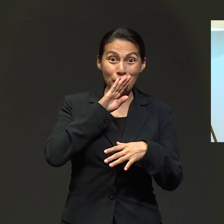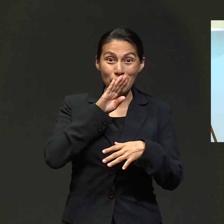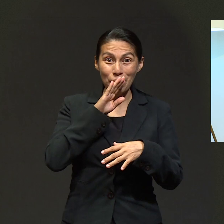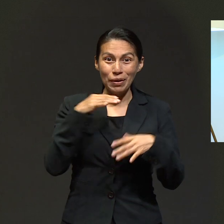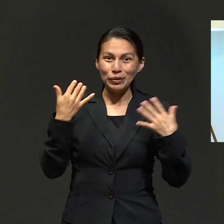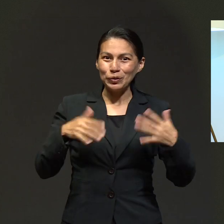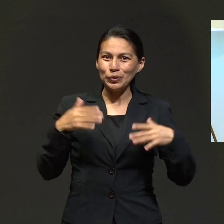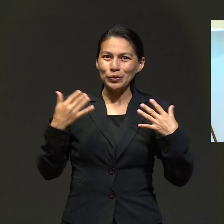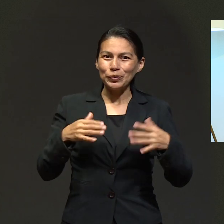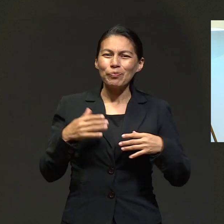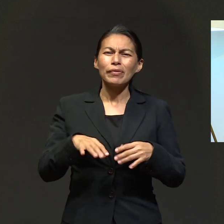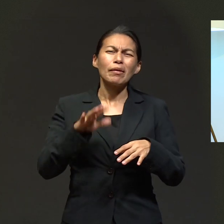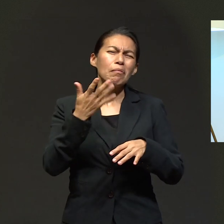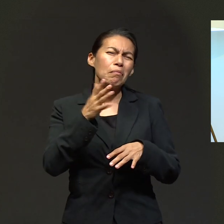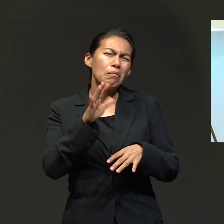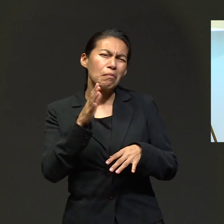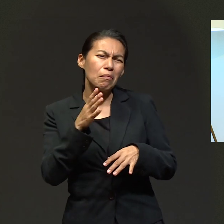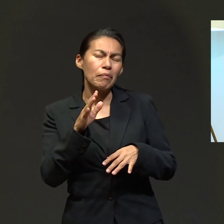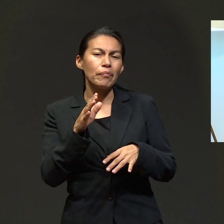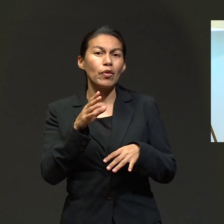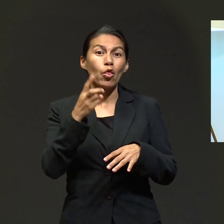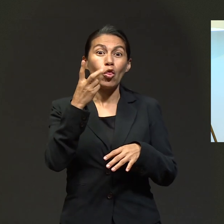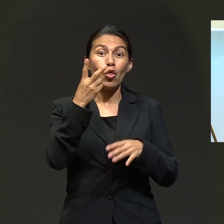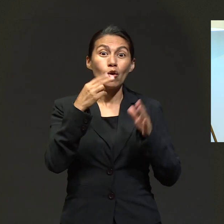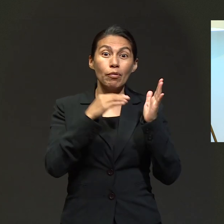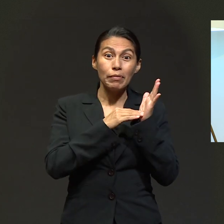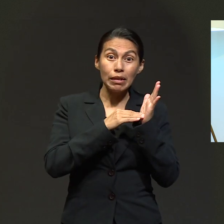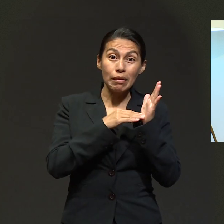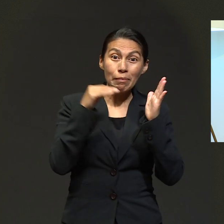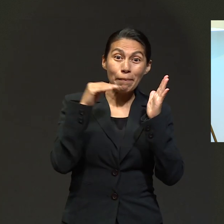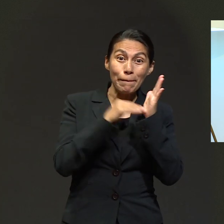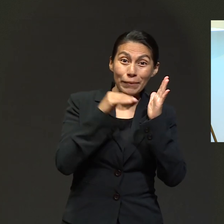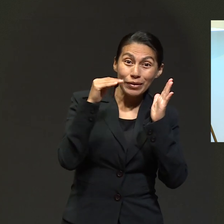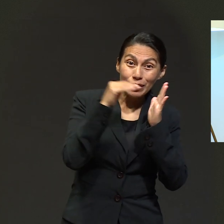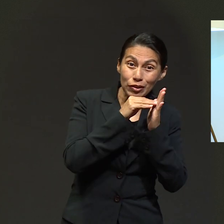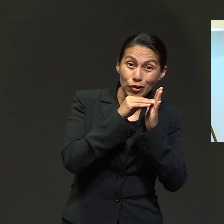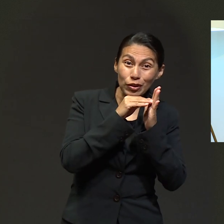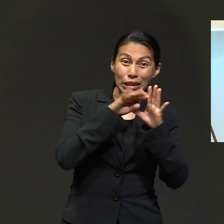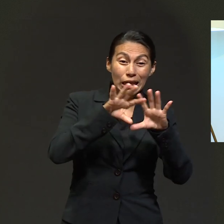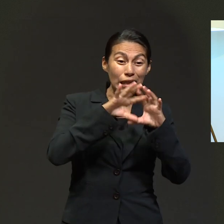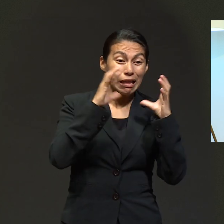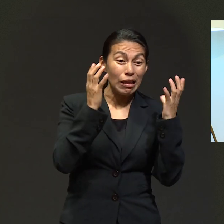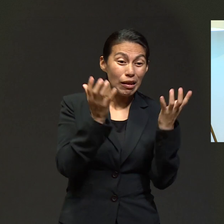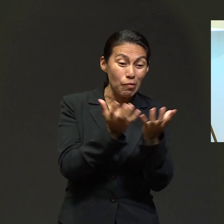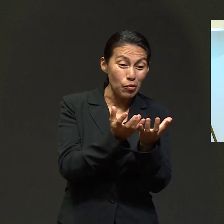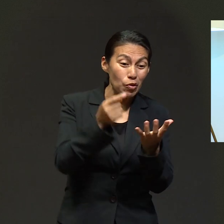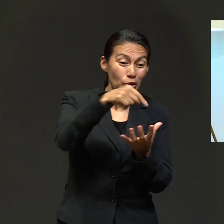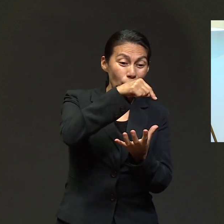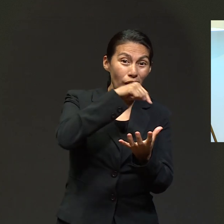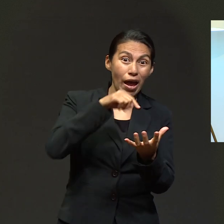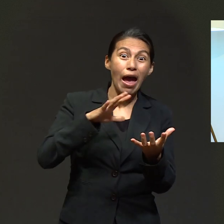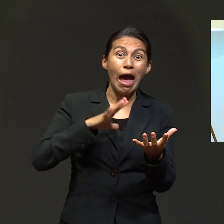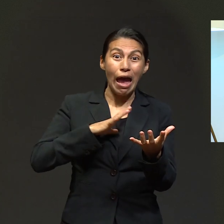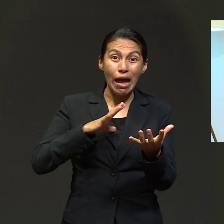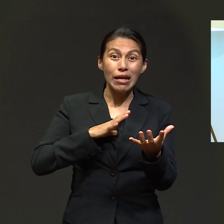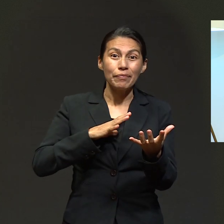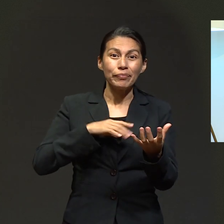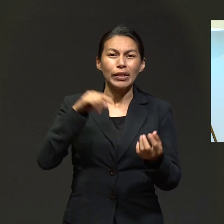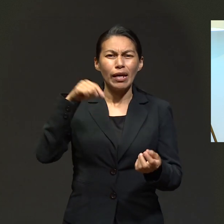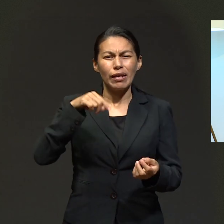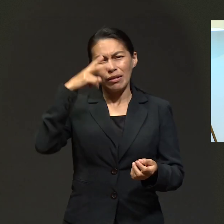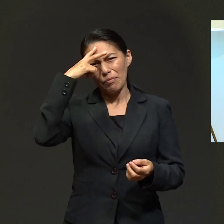aproximadamente 2.000 millones de madres alrededor del mundo y unos 35